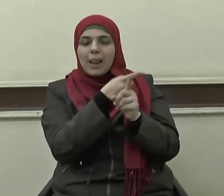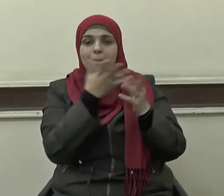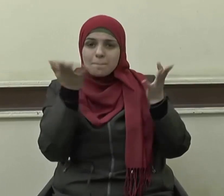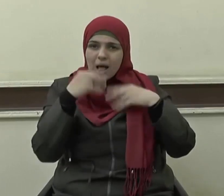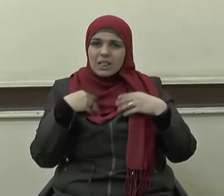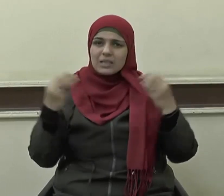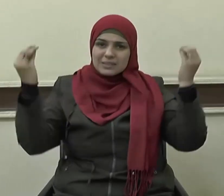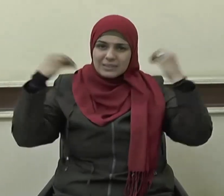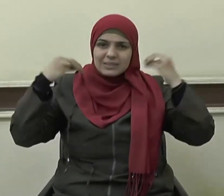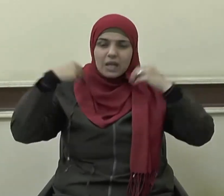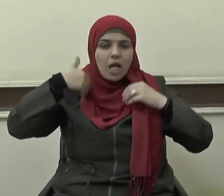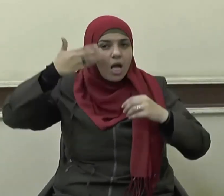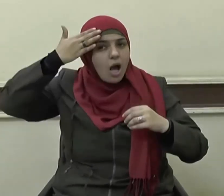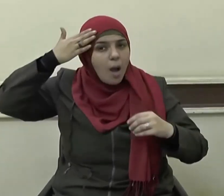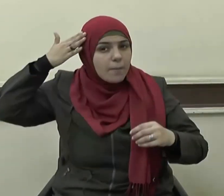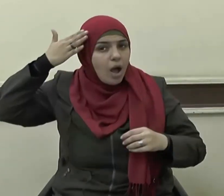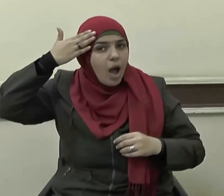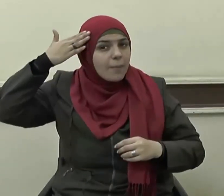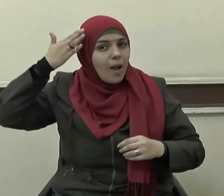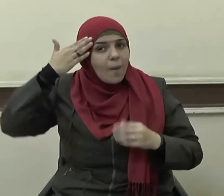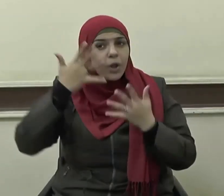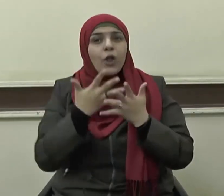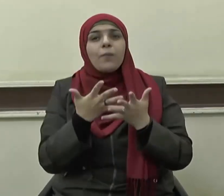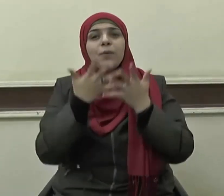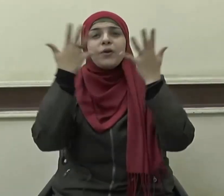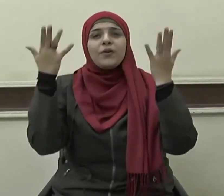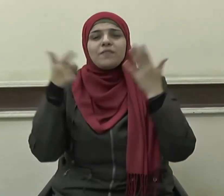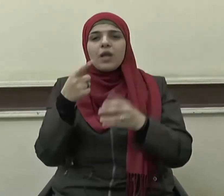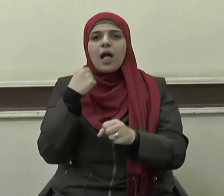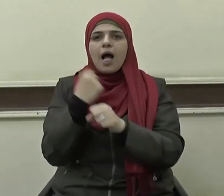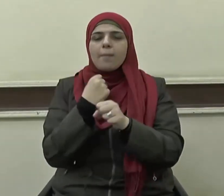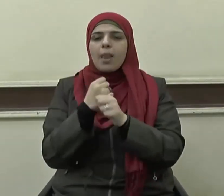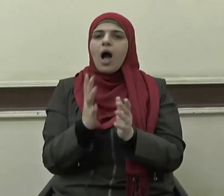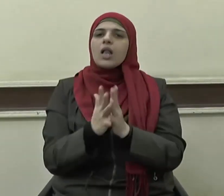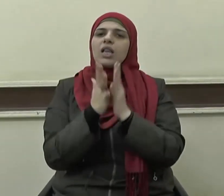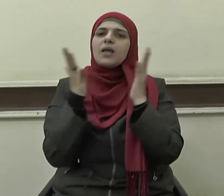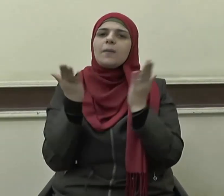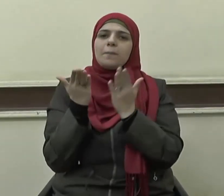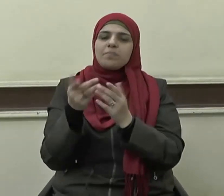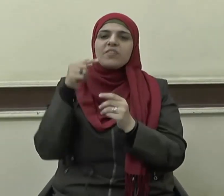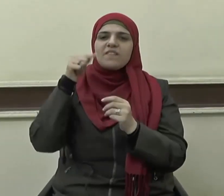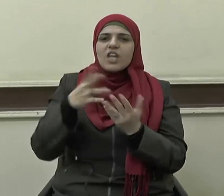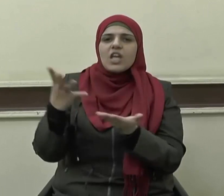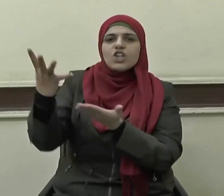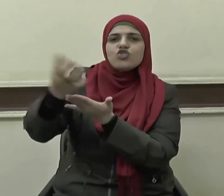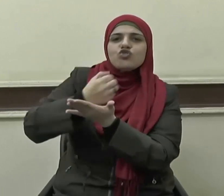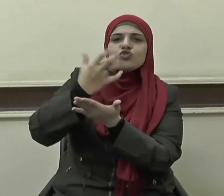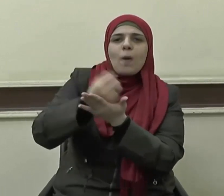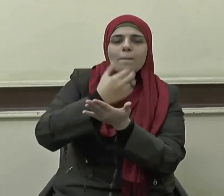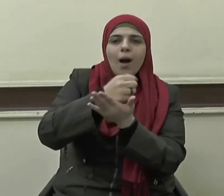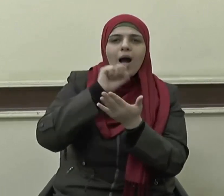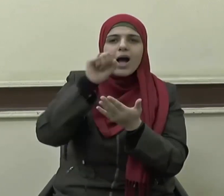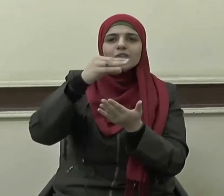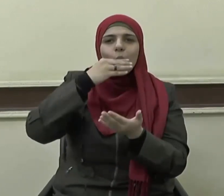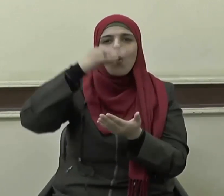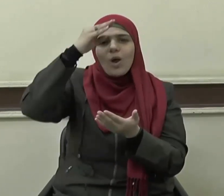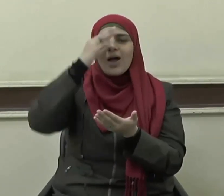هذه الخبرات الكبيرة دوره العظيم في جمع القرآن الكريم فقد قال له